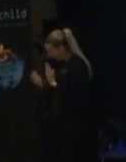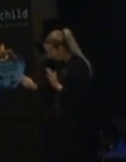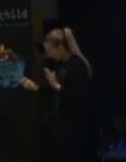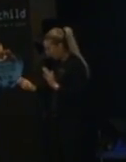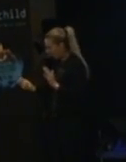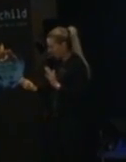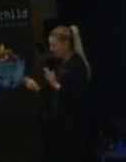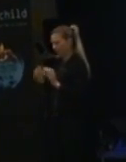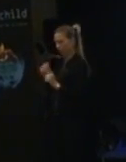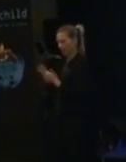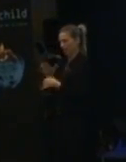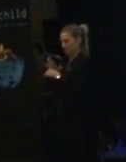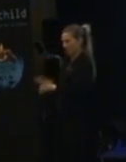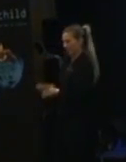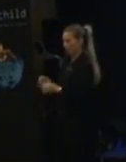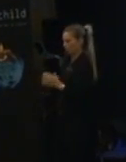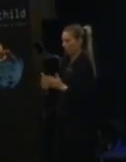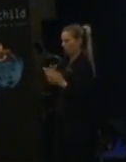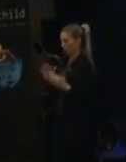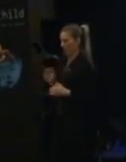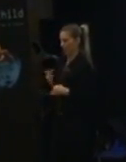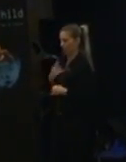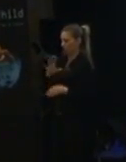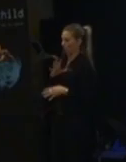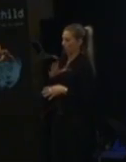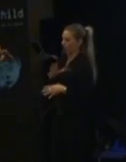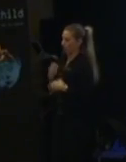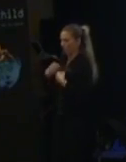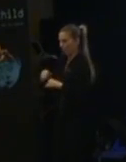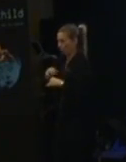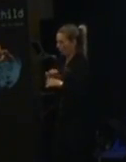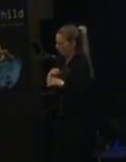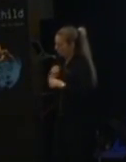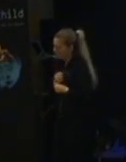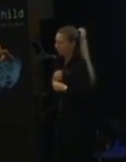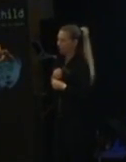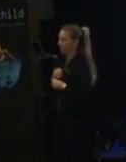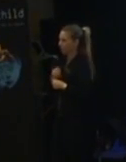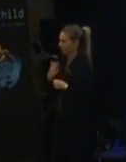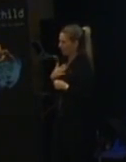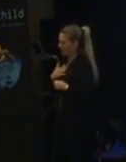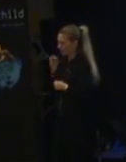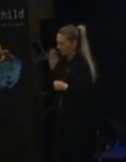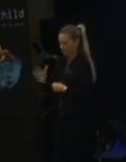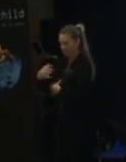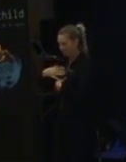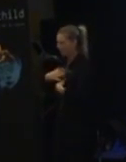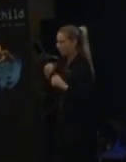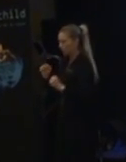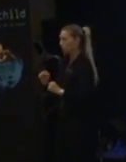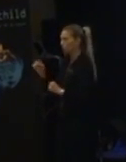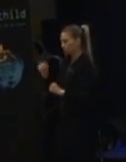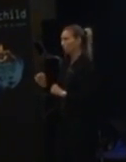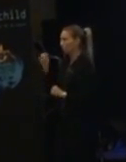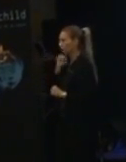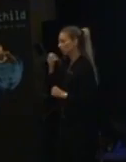ska inte vara med press. För det finns många Hermione som har prestationsångest och perfektionism. Och då får man ju vara lite försiktig. För annars kan man